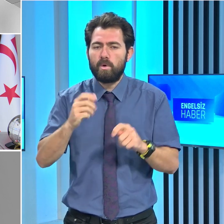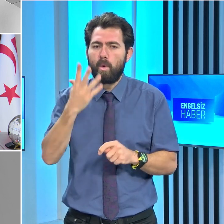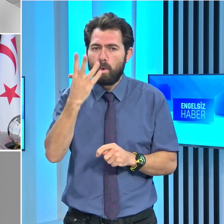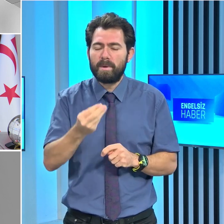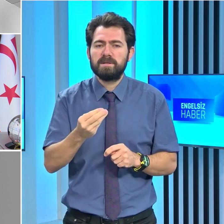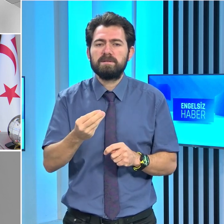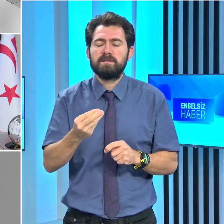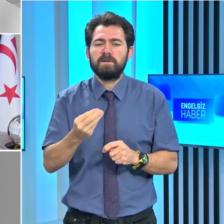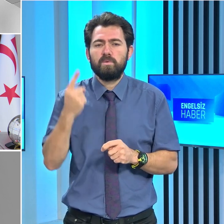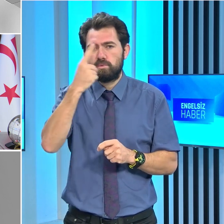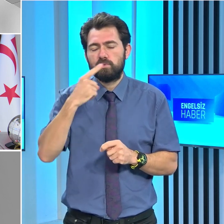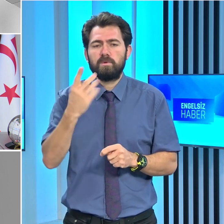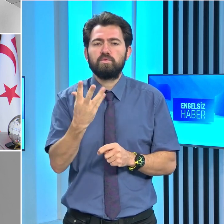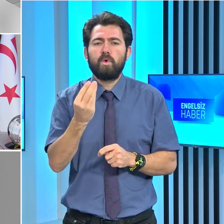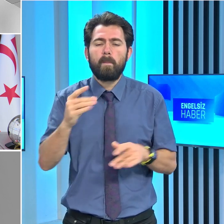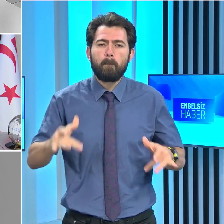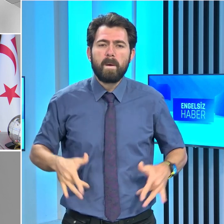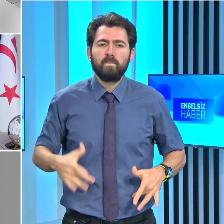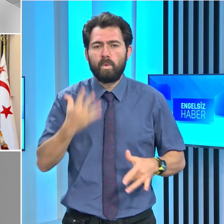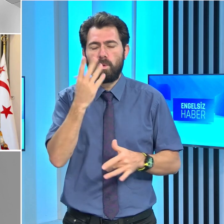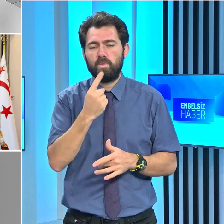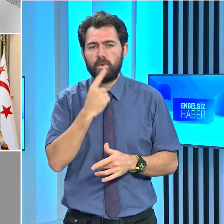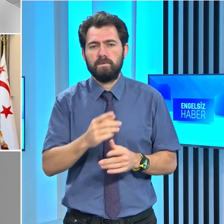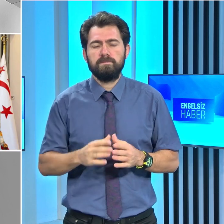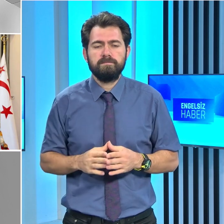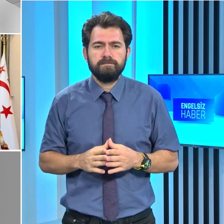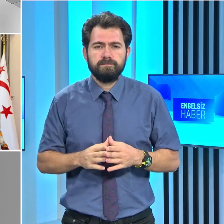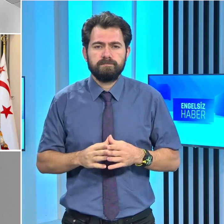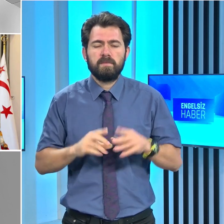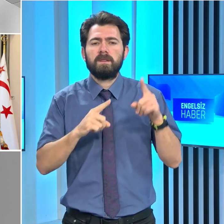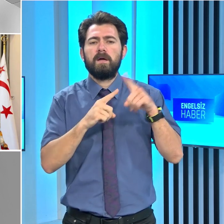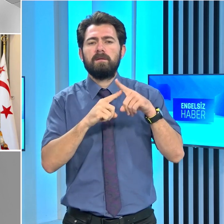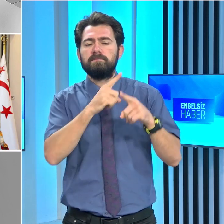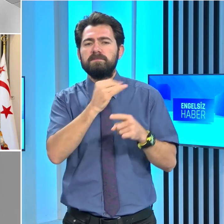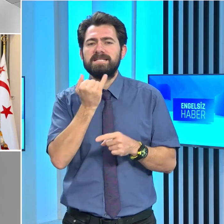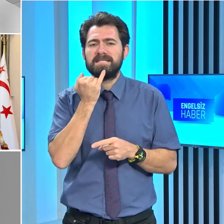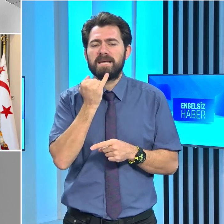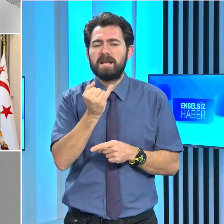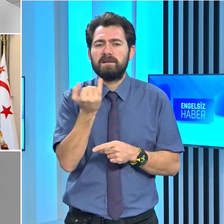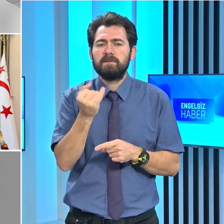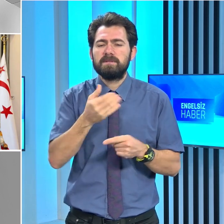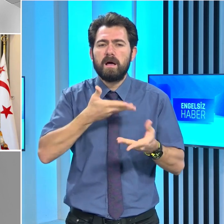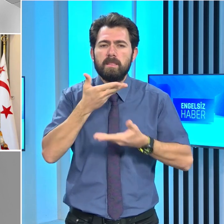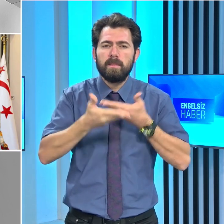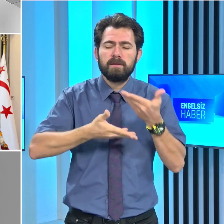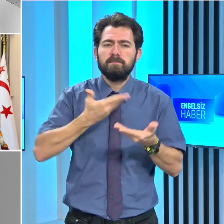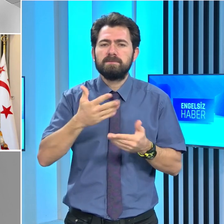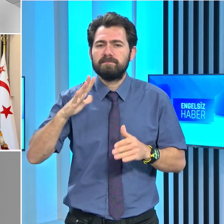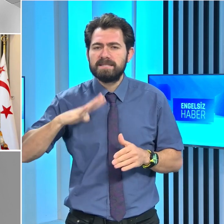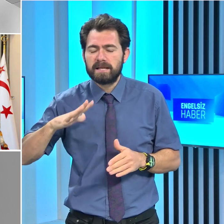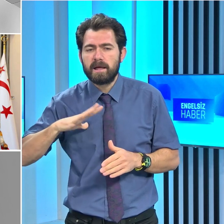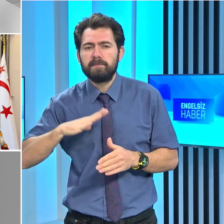olmasından dolayı duyduğu memnuniyeti ifade etti. Tatar, ziyaretlerimizde dile getirdiğimiz